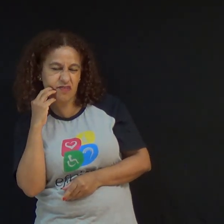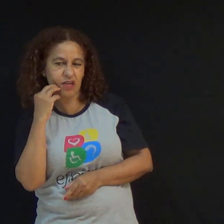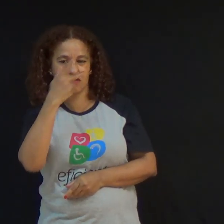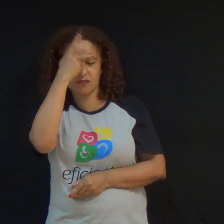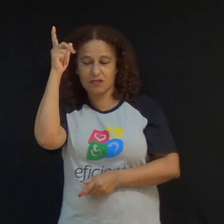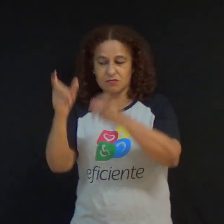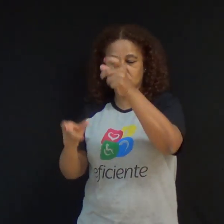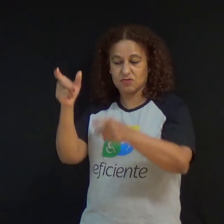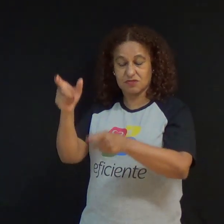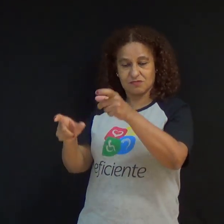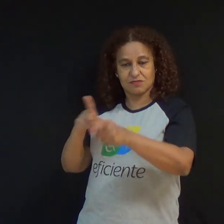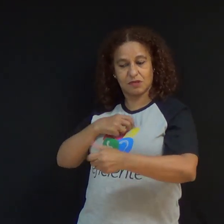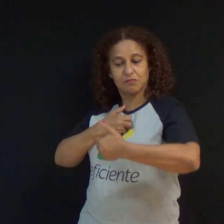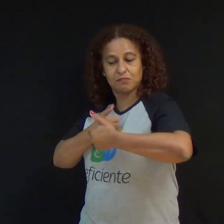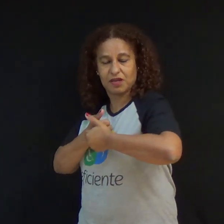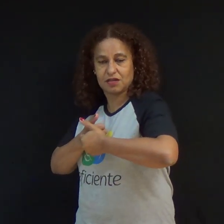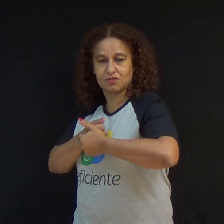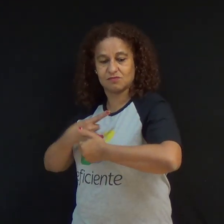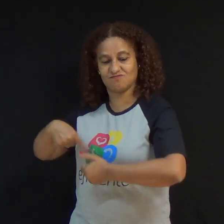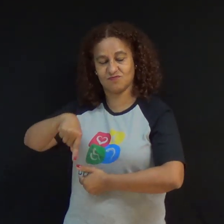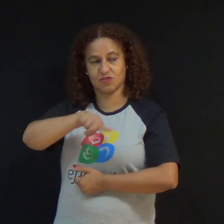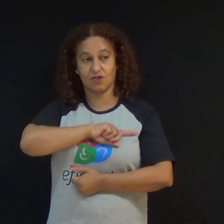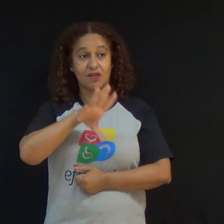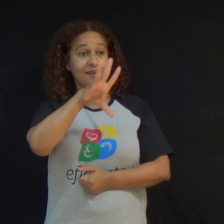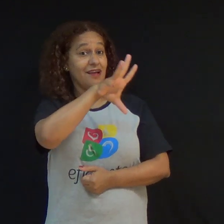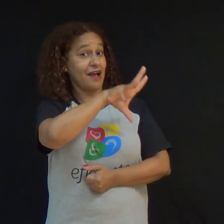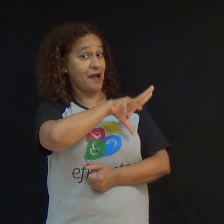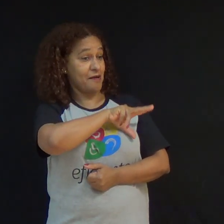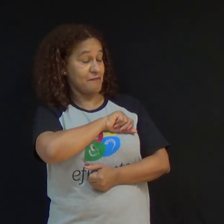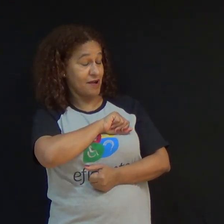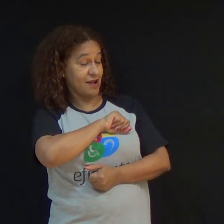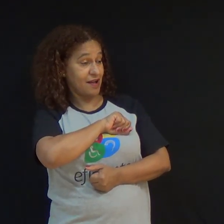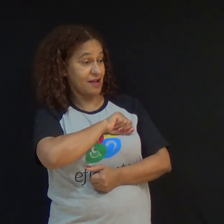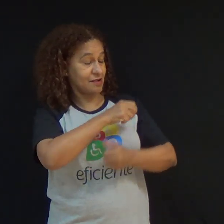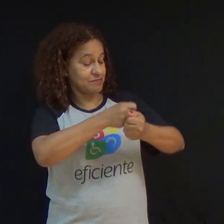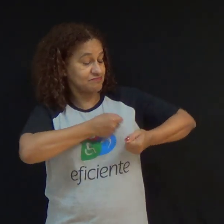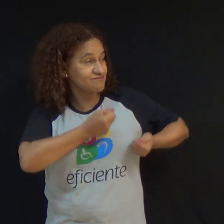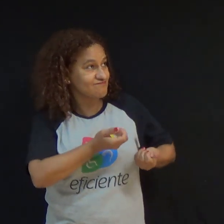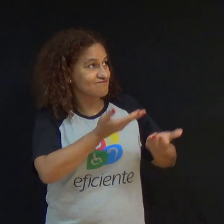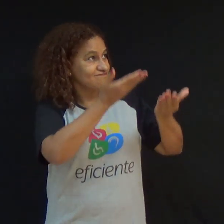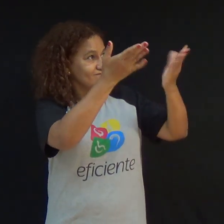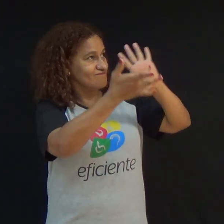Coríntios 13, 8